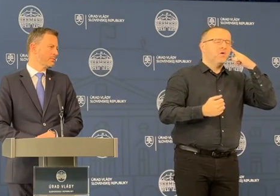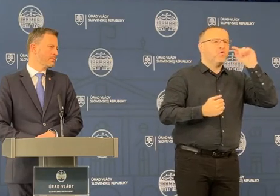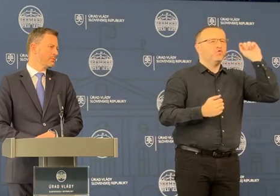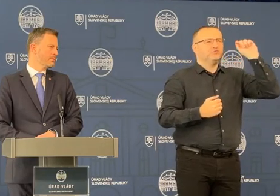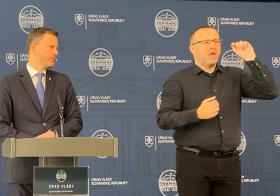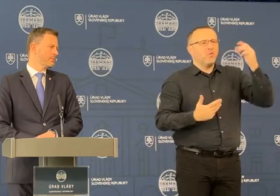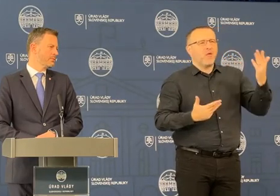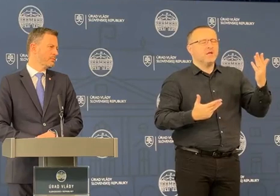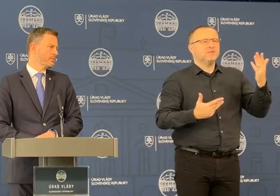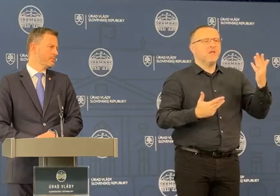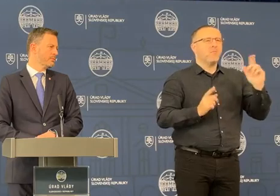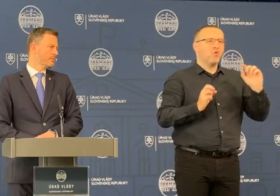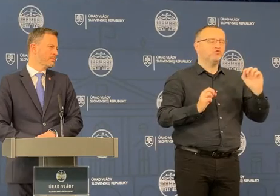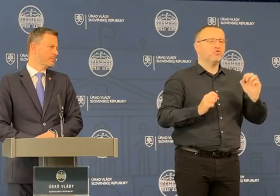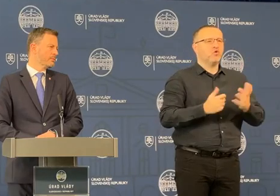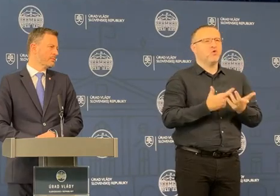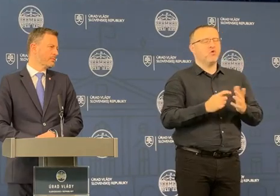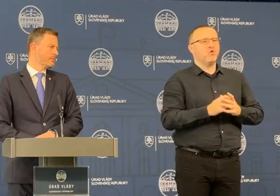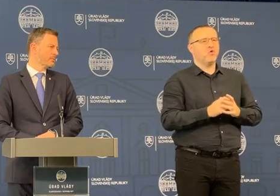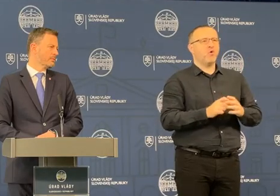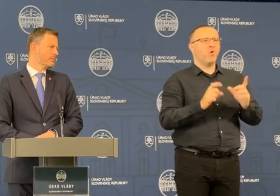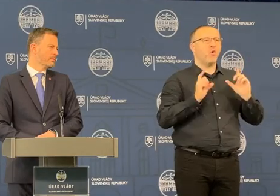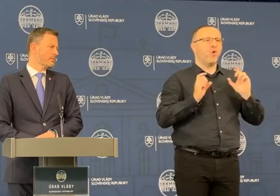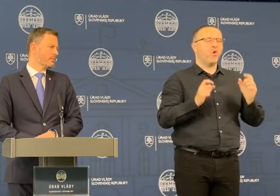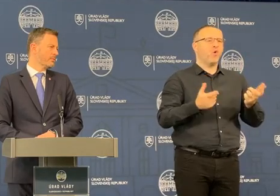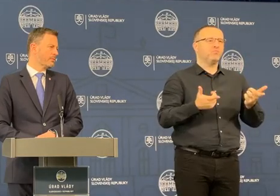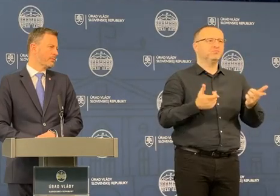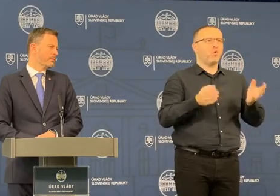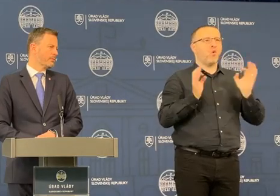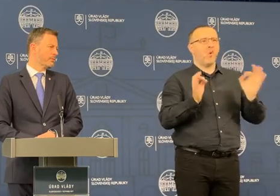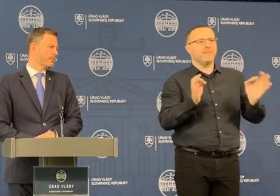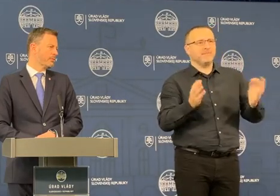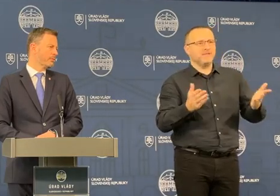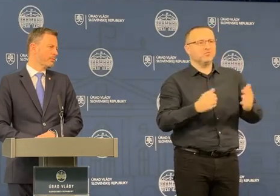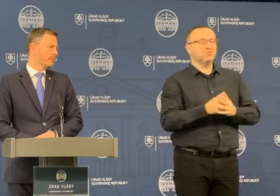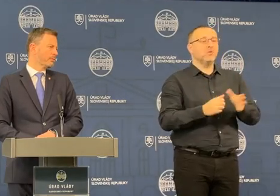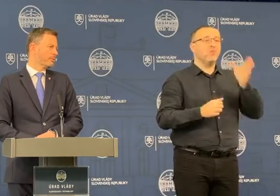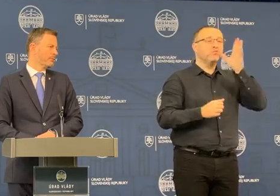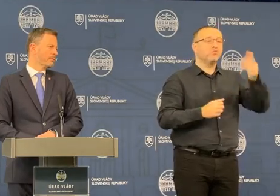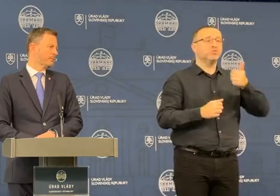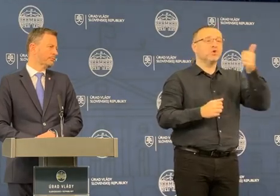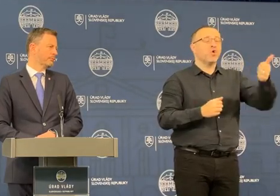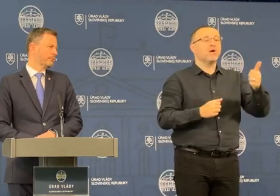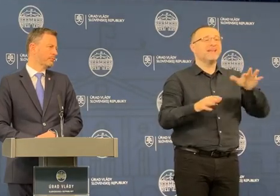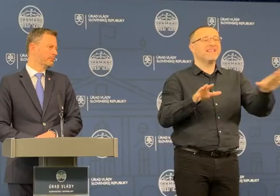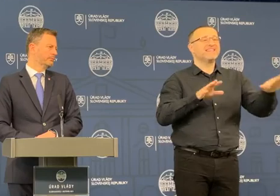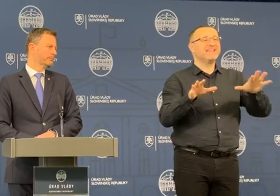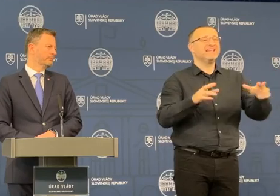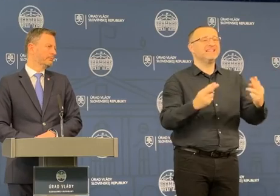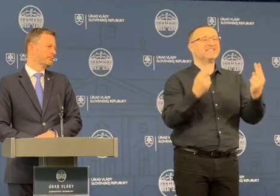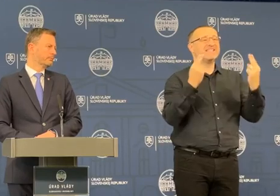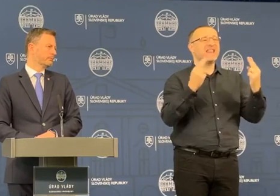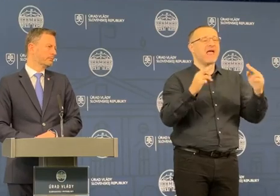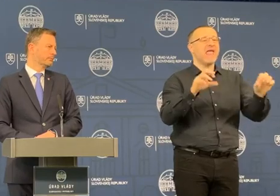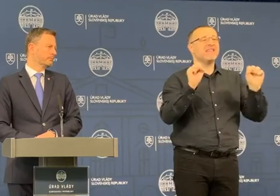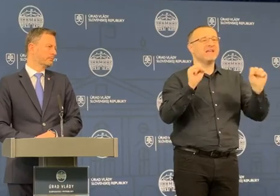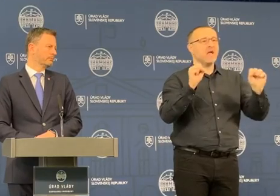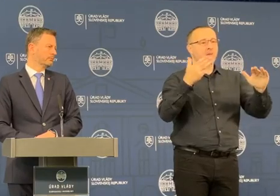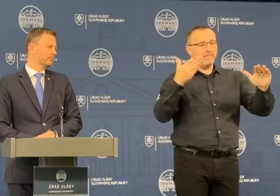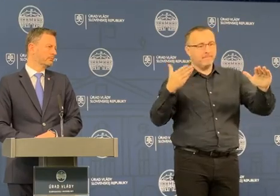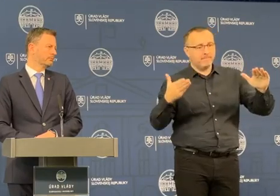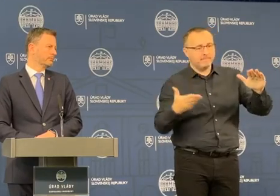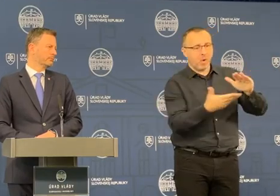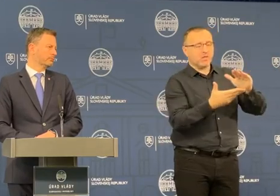možno aj optimistickej, ale pokiaľ by budúci rok tá trhová cena energii v podstate podliezla túto